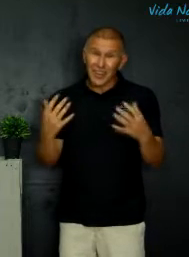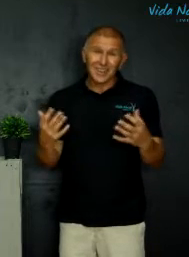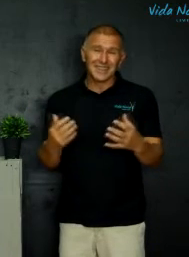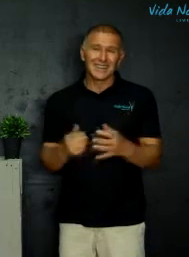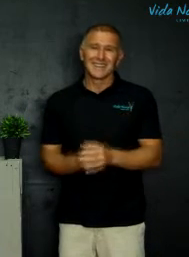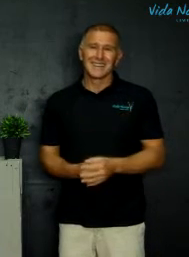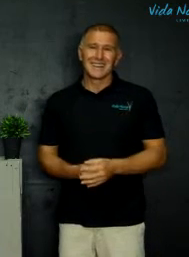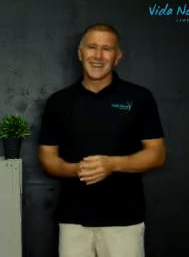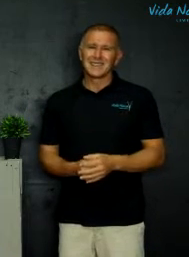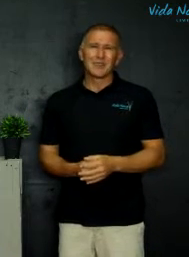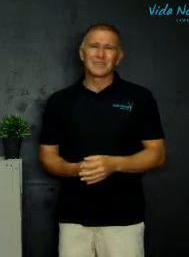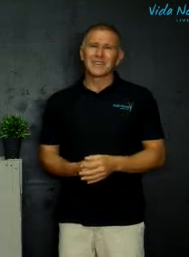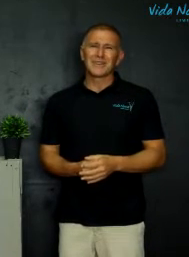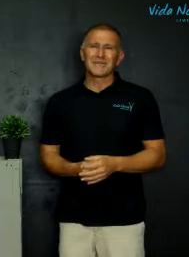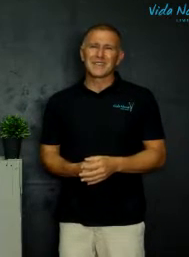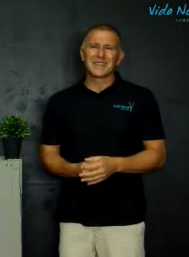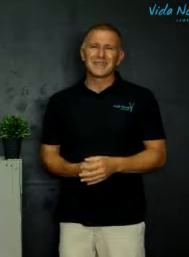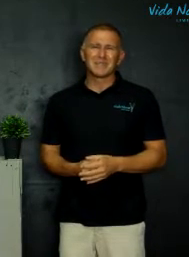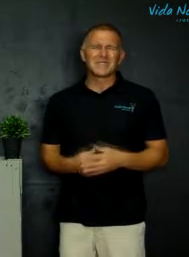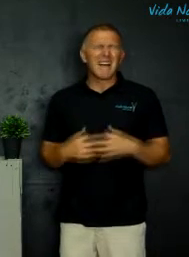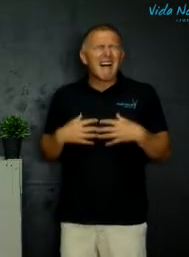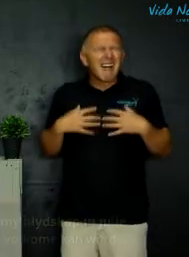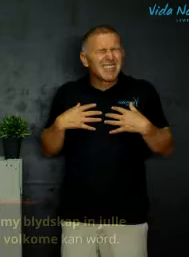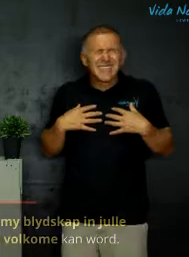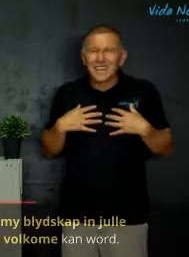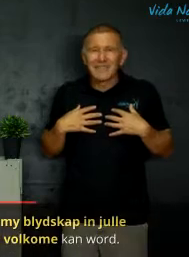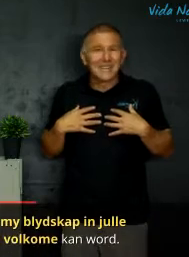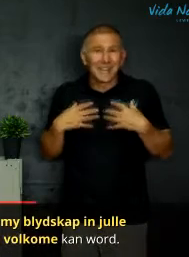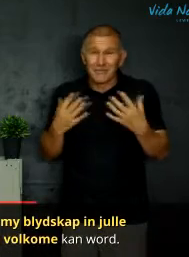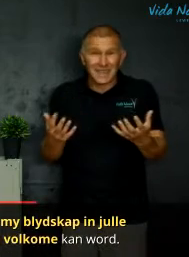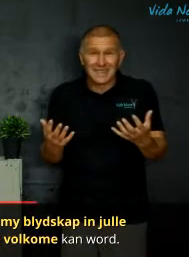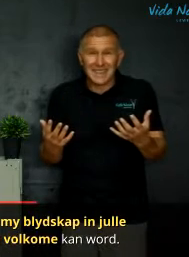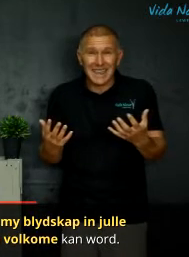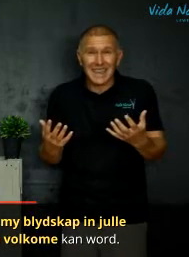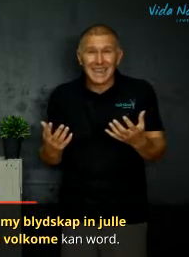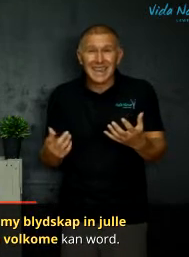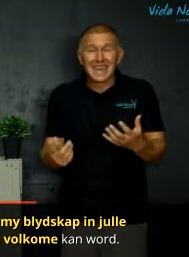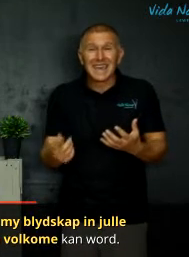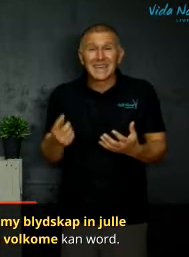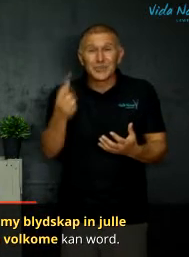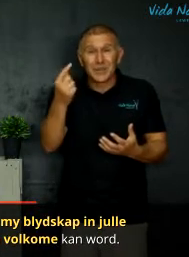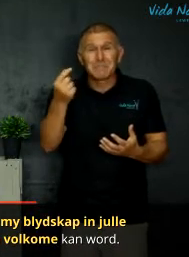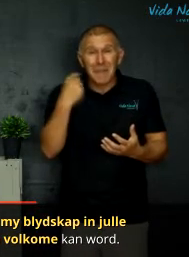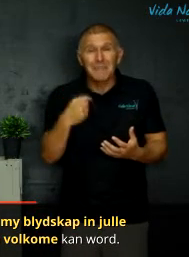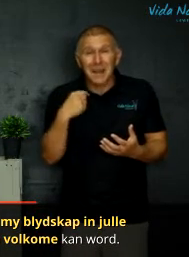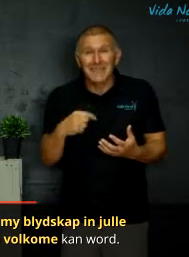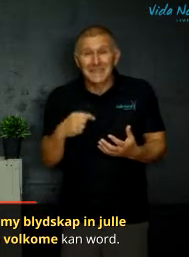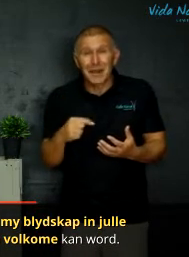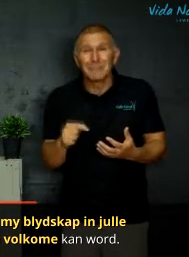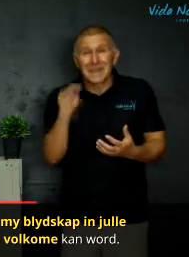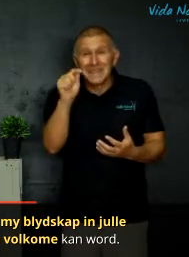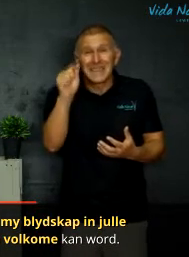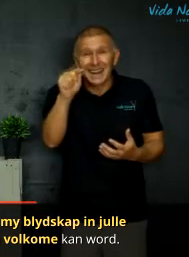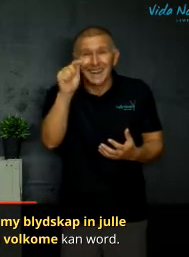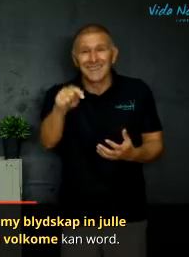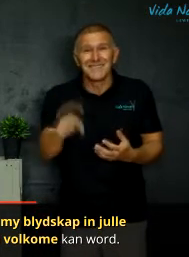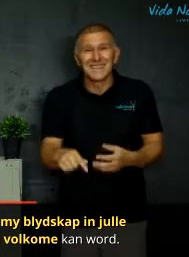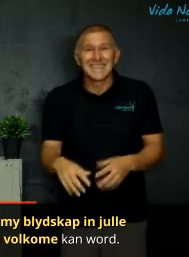vreugde hy sê op die stadium van sy disciples al die dinge wat ek vir julle sê is so dat my blijdskap in julle kan is